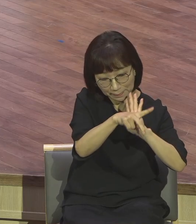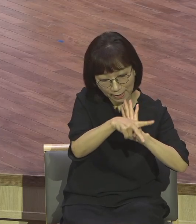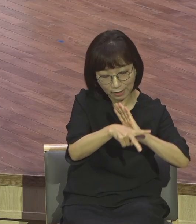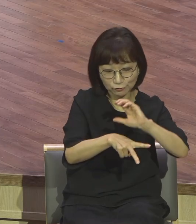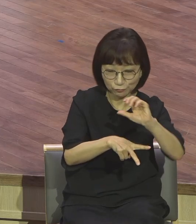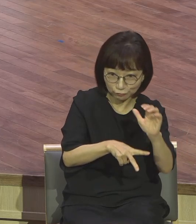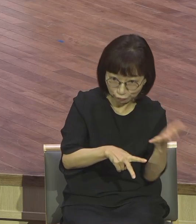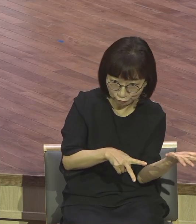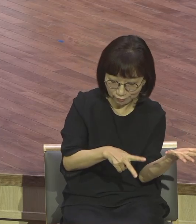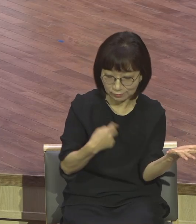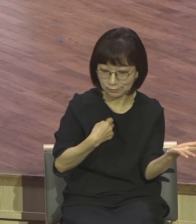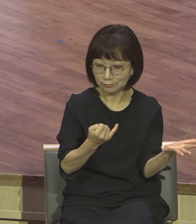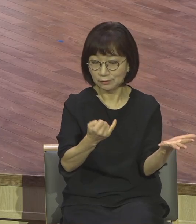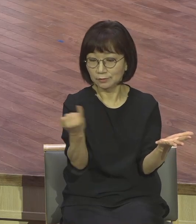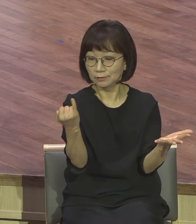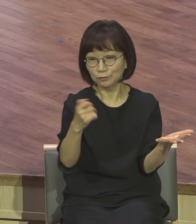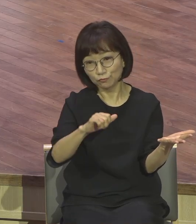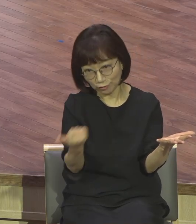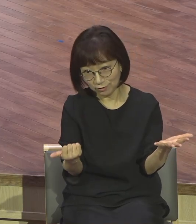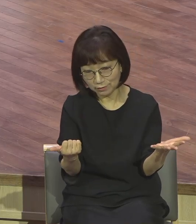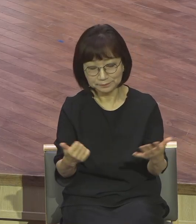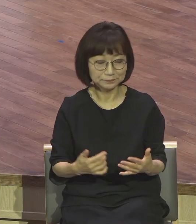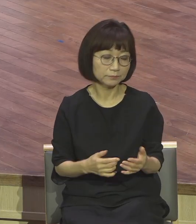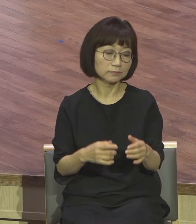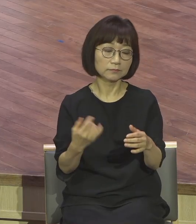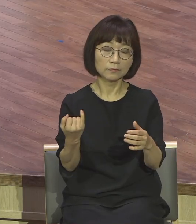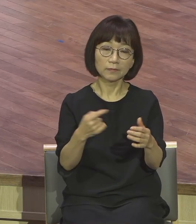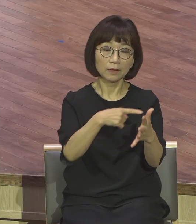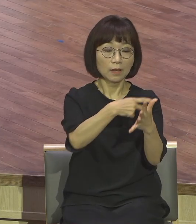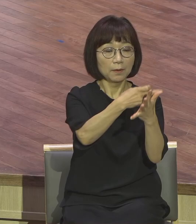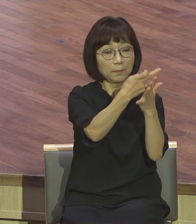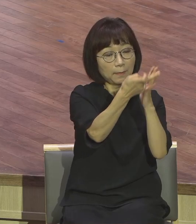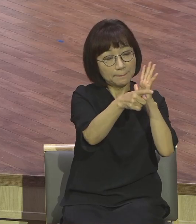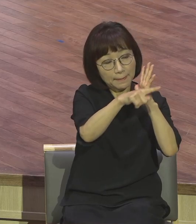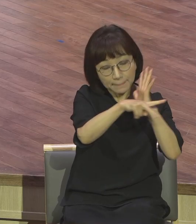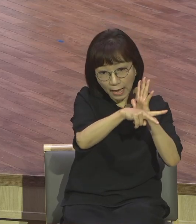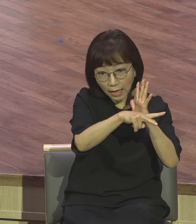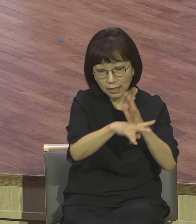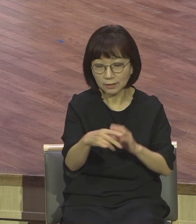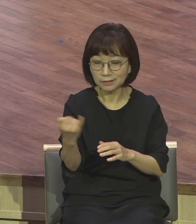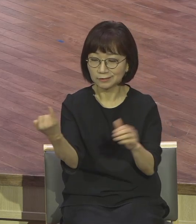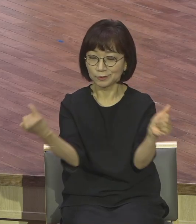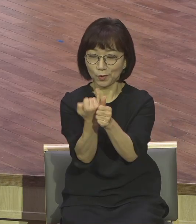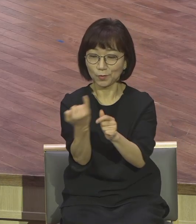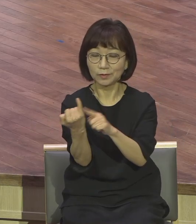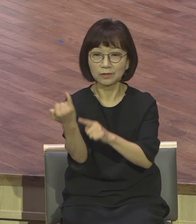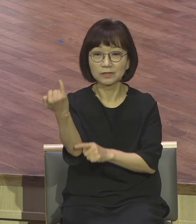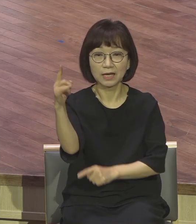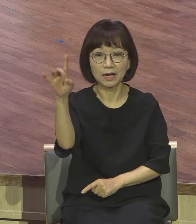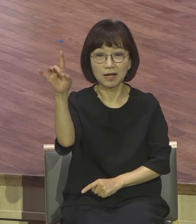이 일곱 병자가 한 여사에게 다 장가를 갔었는데 그러면